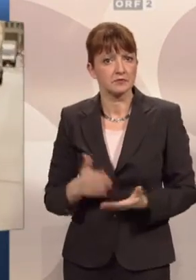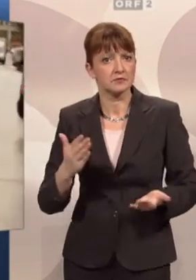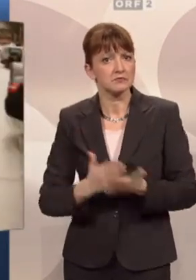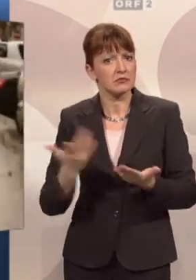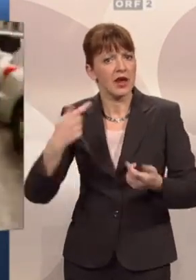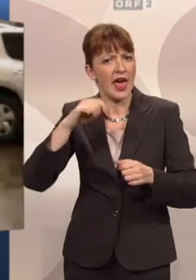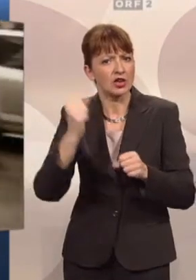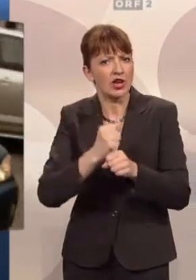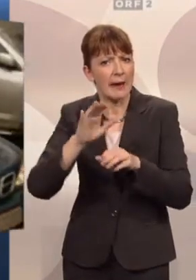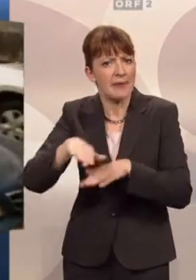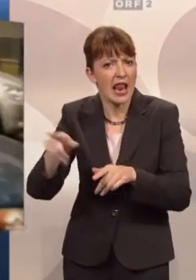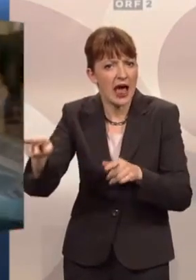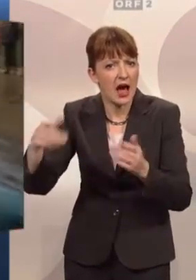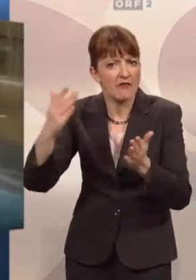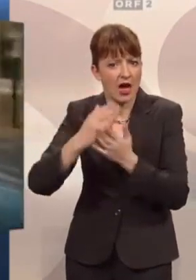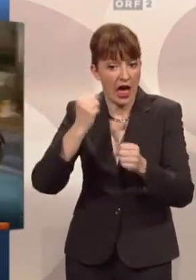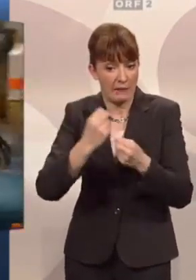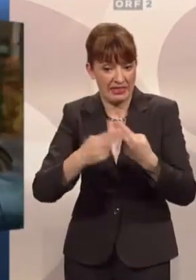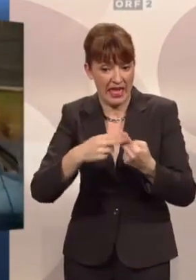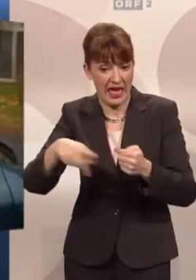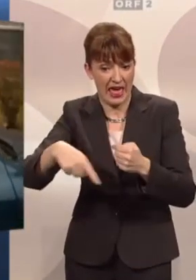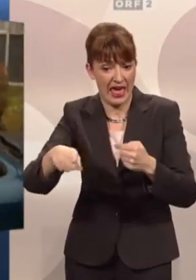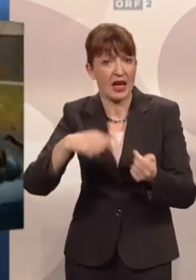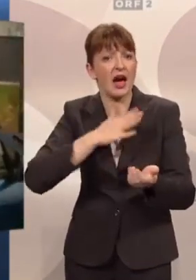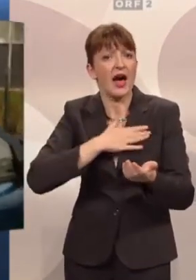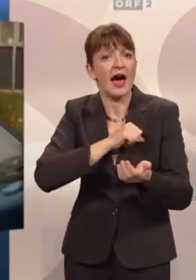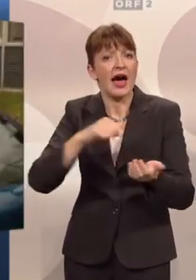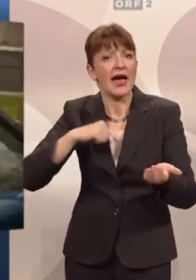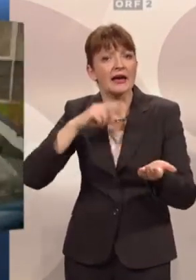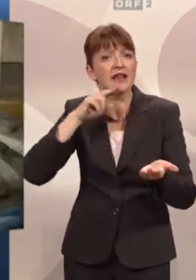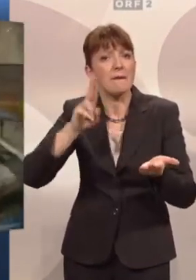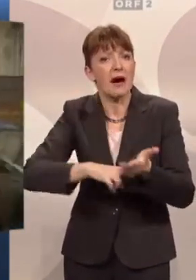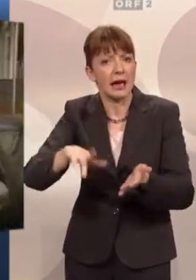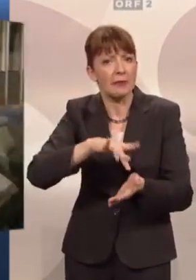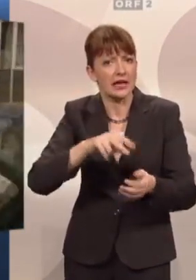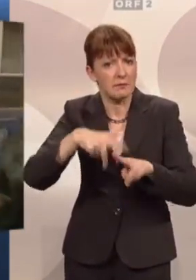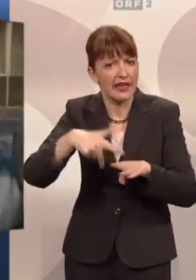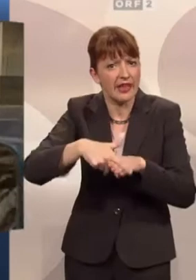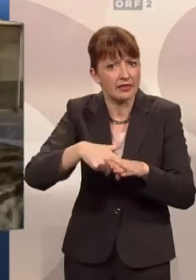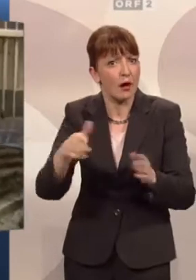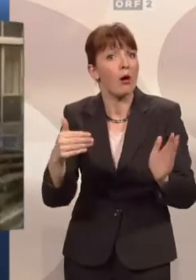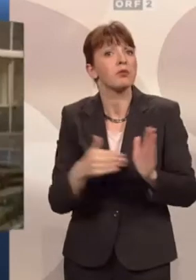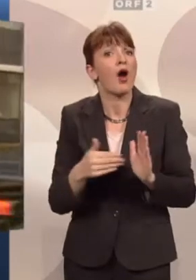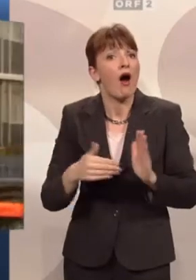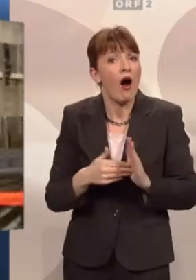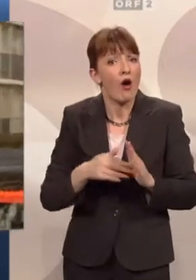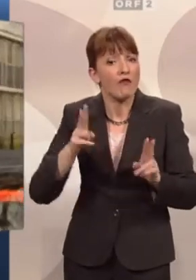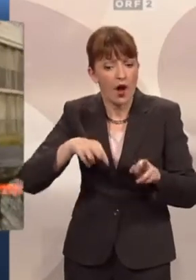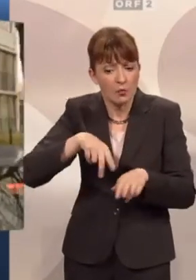Steinbichler hat neben seiner Arbeitsstelle seinen eigenen Behindertenparkplatz. Den braucht er, da er gehbehindert ist.